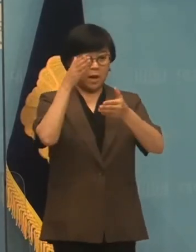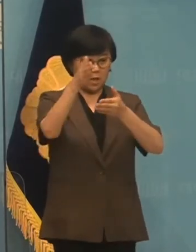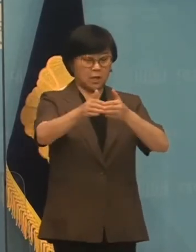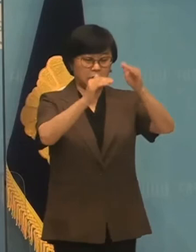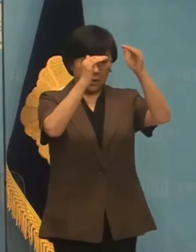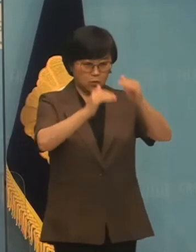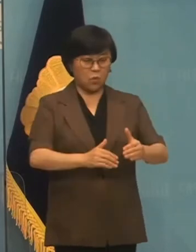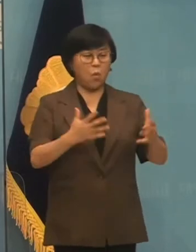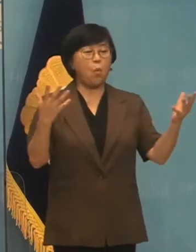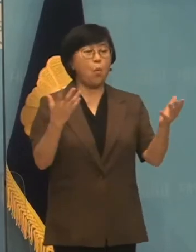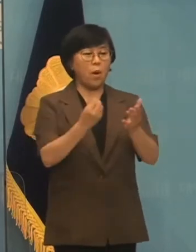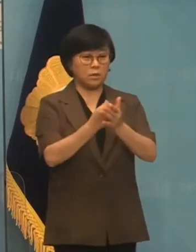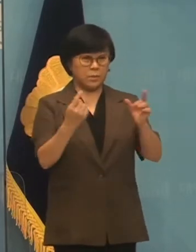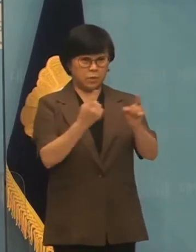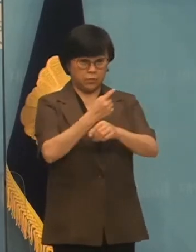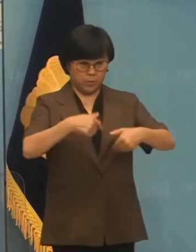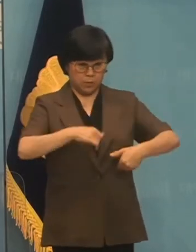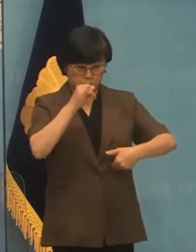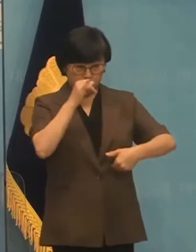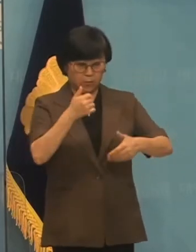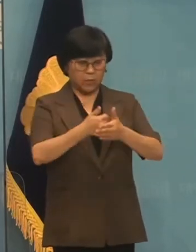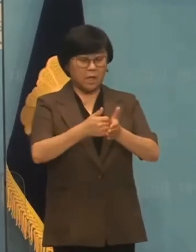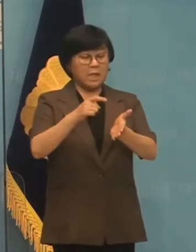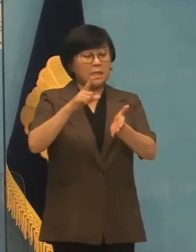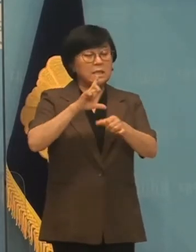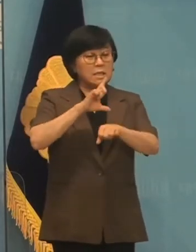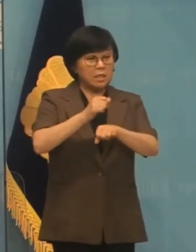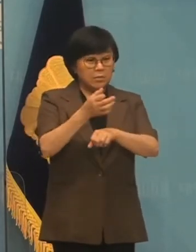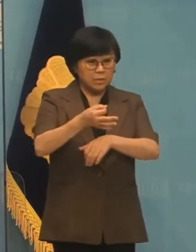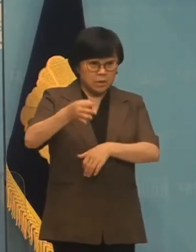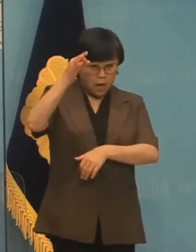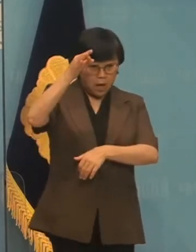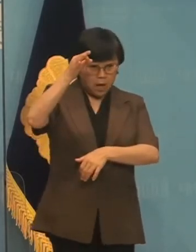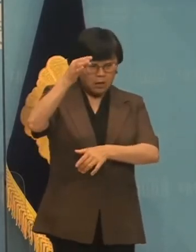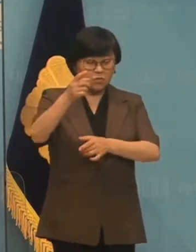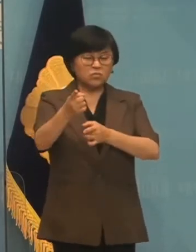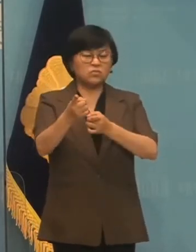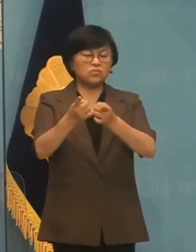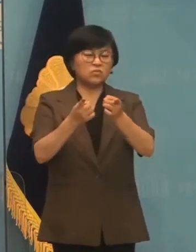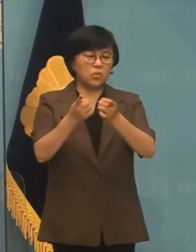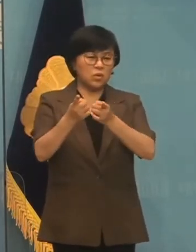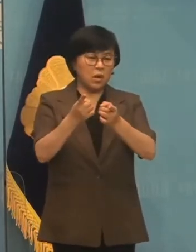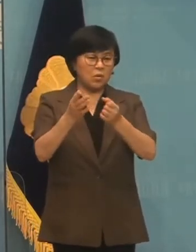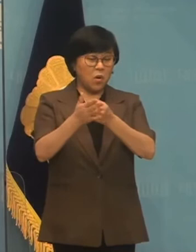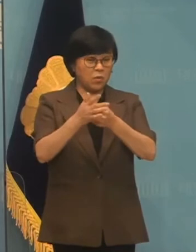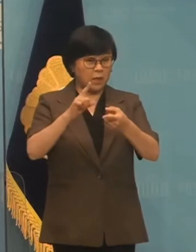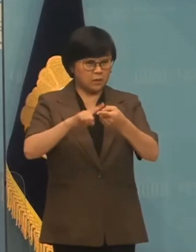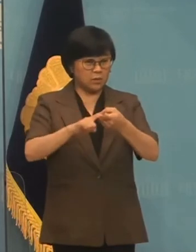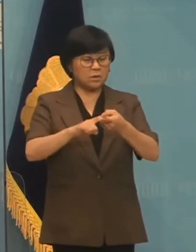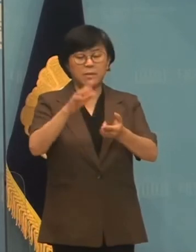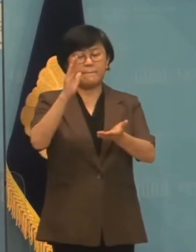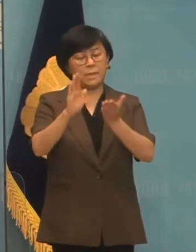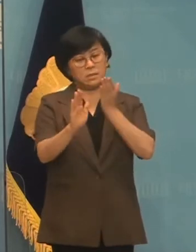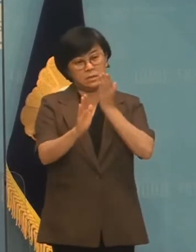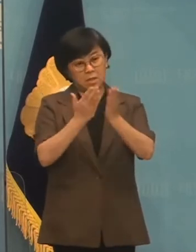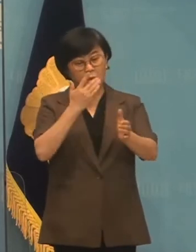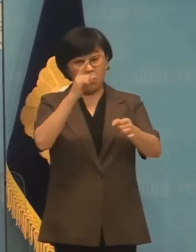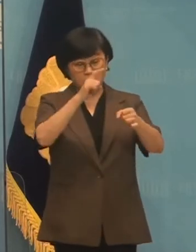완전히 바꿔야 합니다. 시급 인상 비율 줄단기나 최저임금 취지에 맞지도 않고